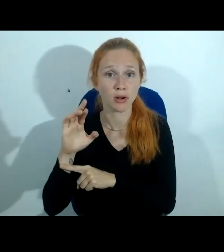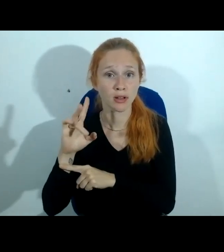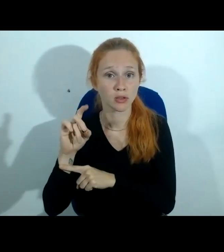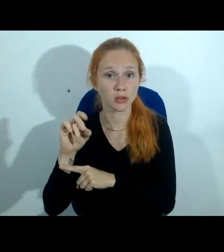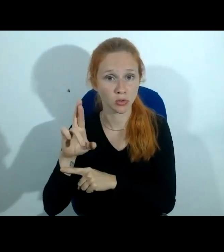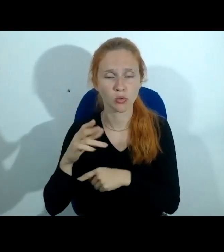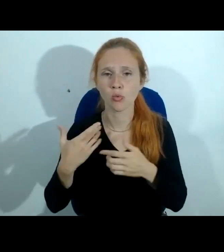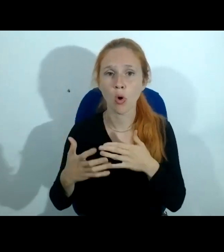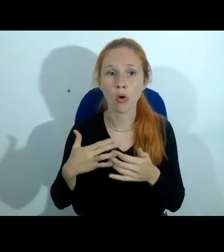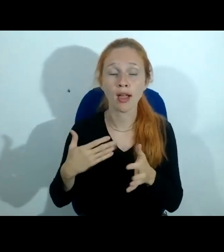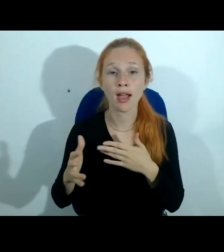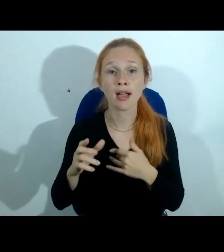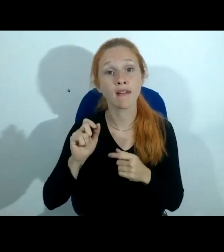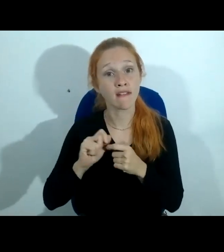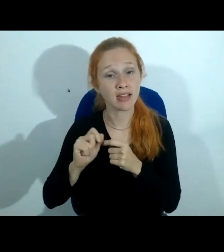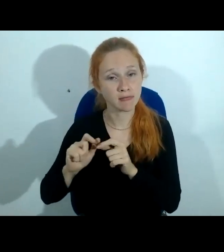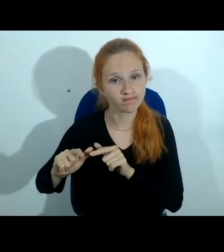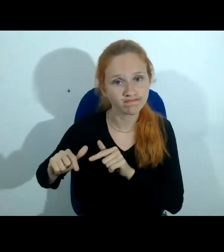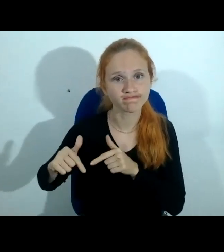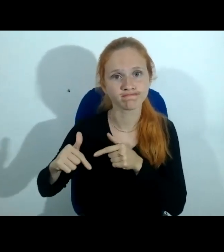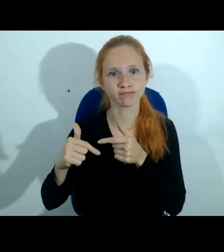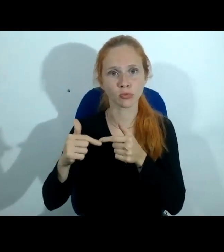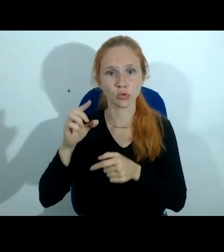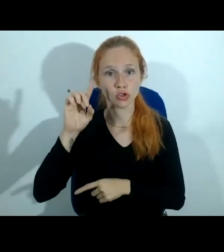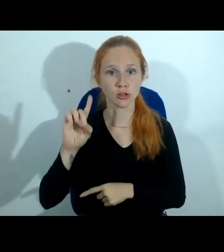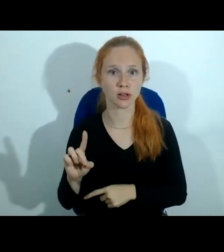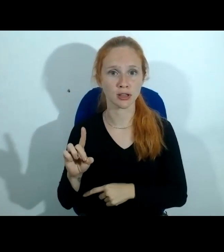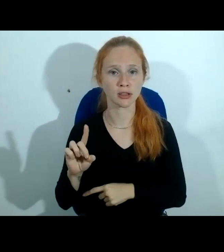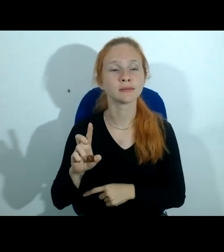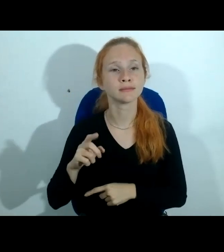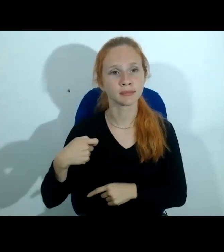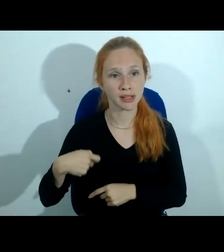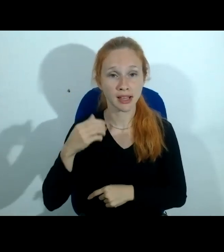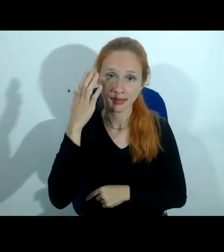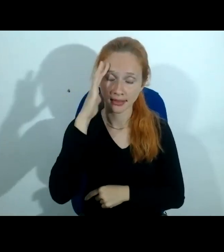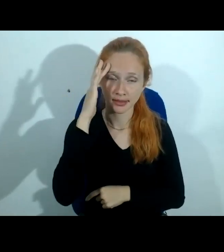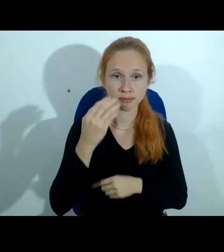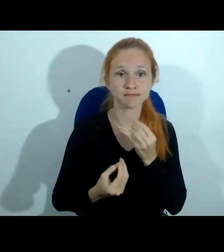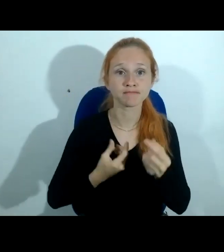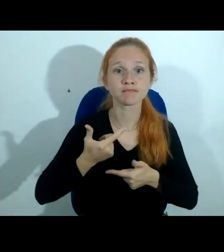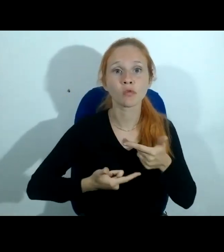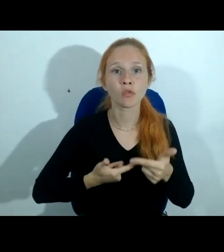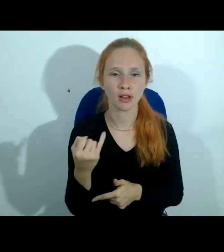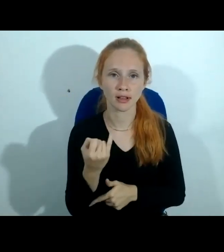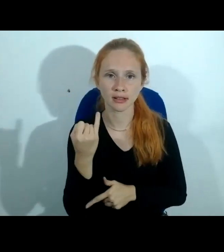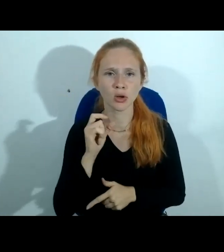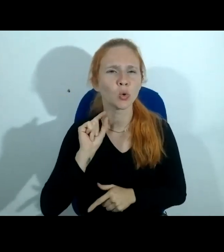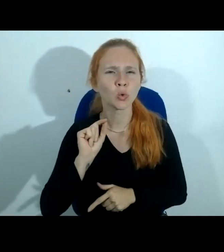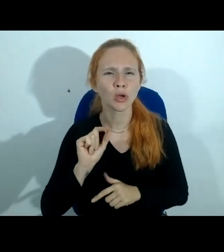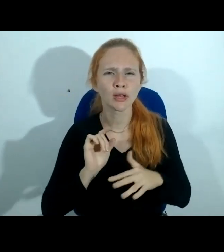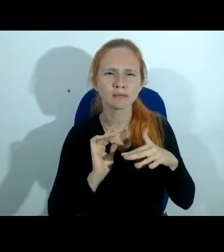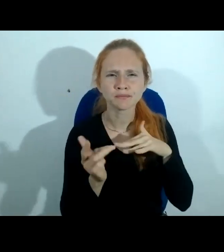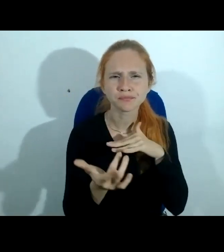operador do direito lidar com essa nova realidade entender como funciona a internet entender o que é uma rede social